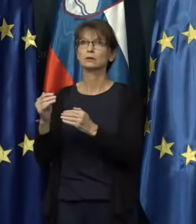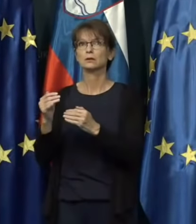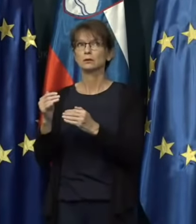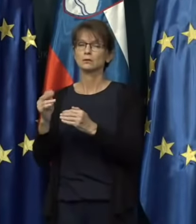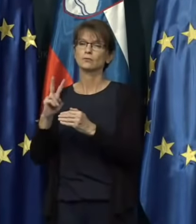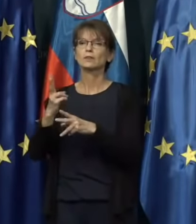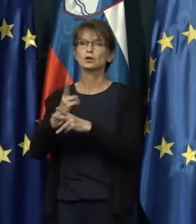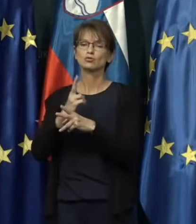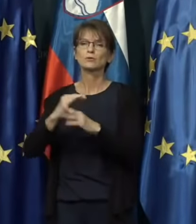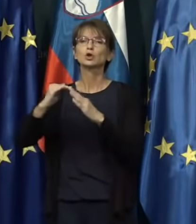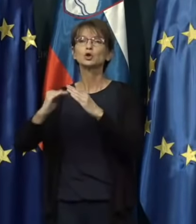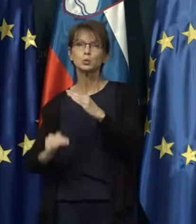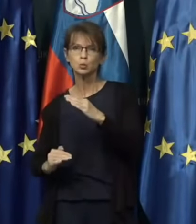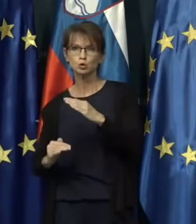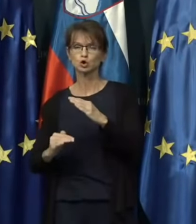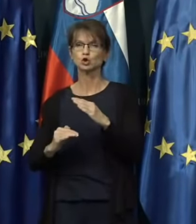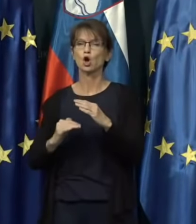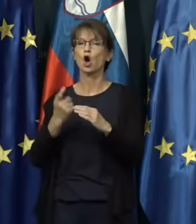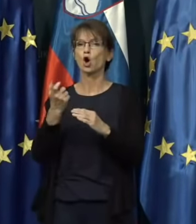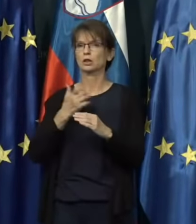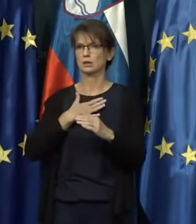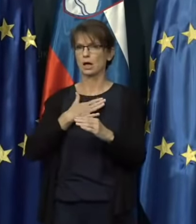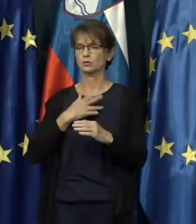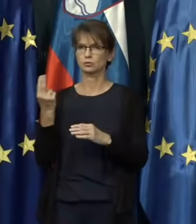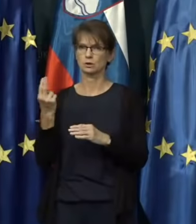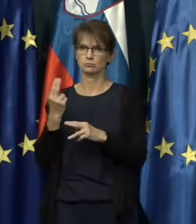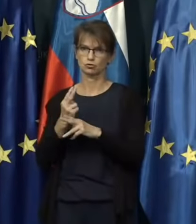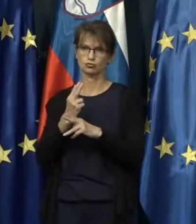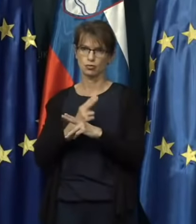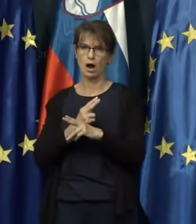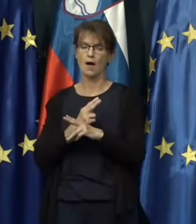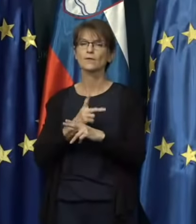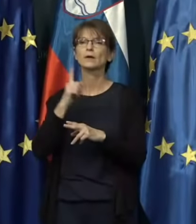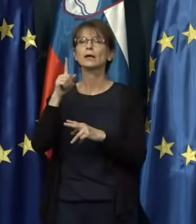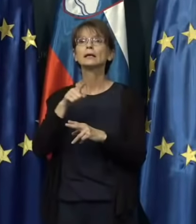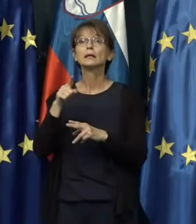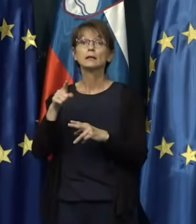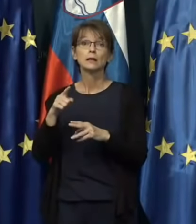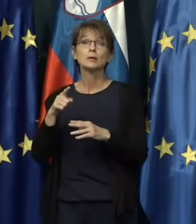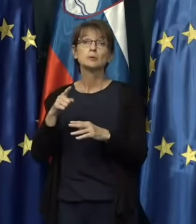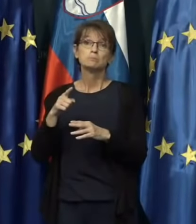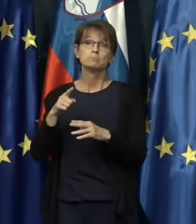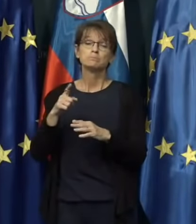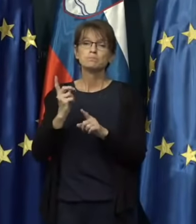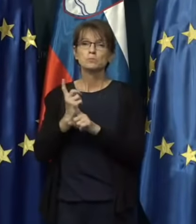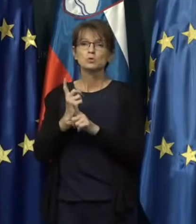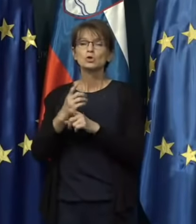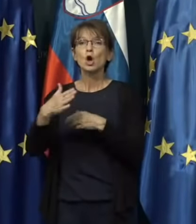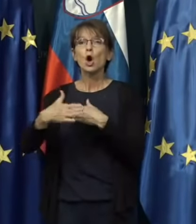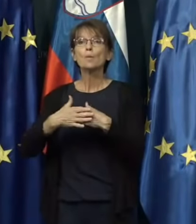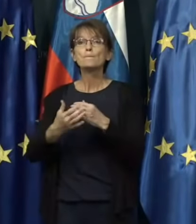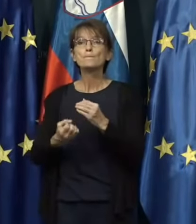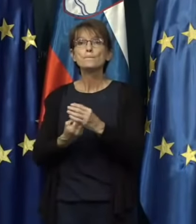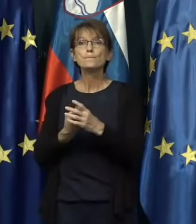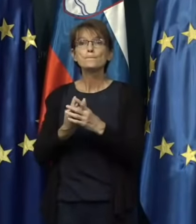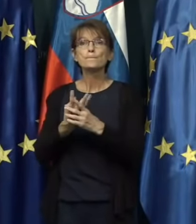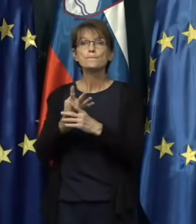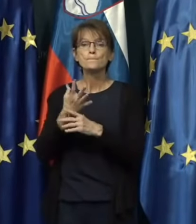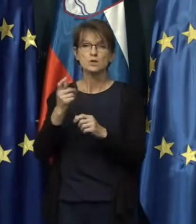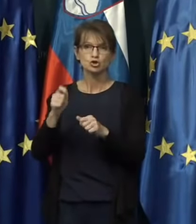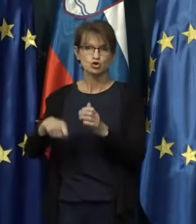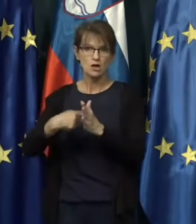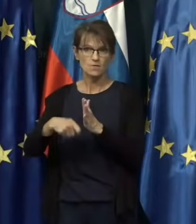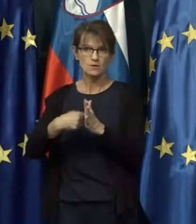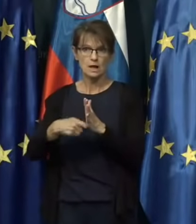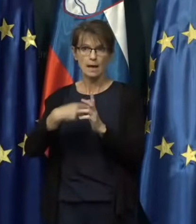državah južno od naše države in pa ob porastu števila